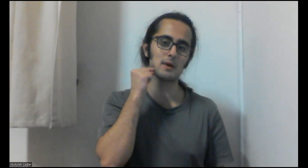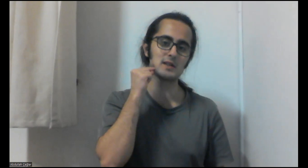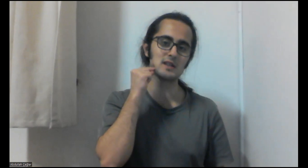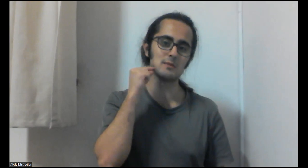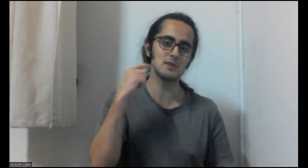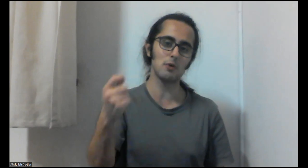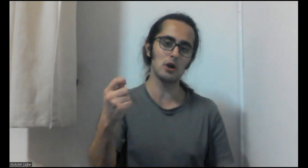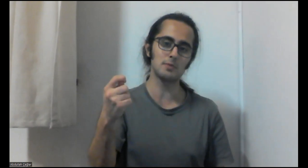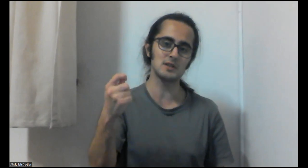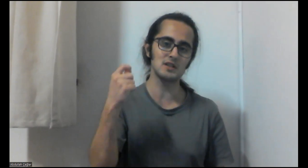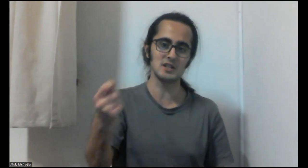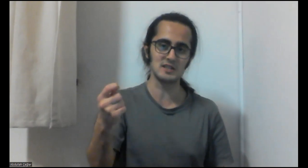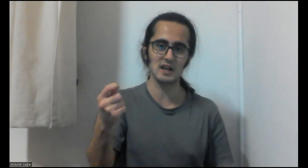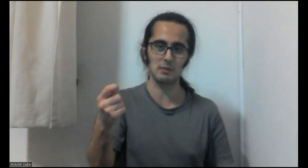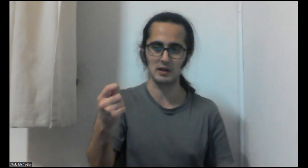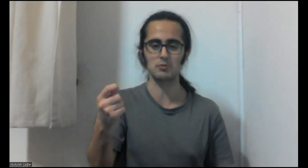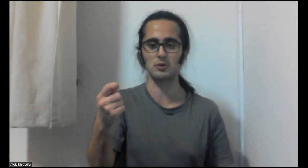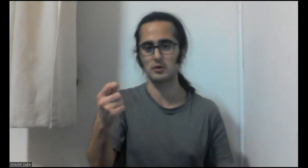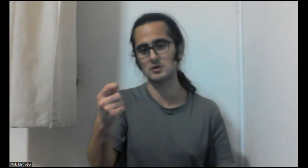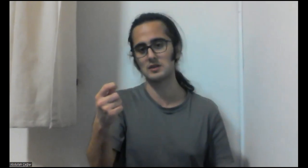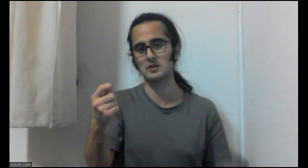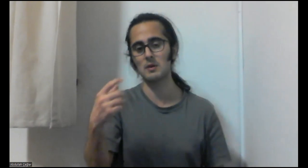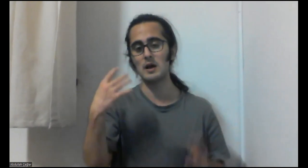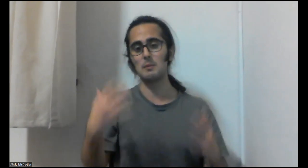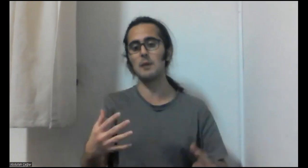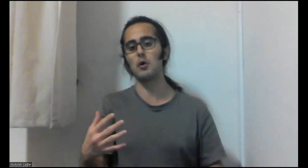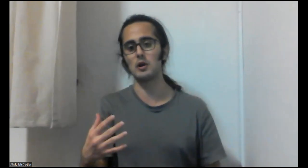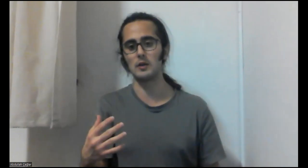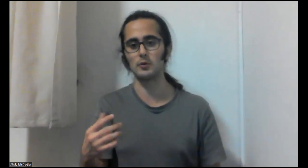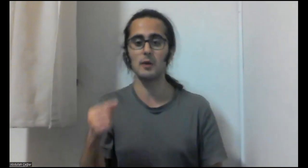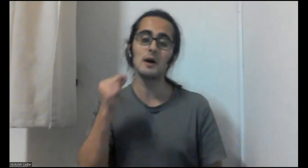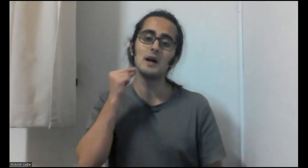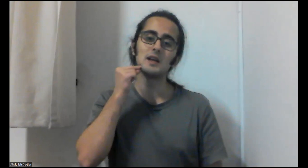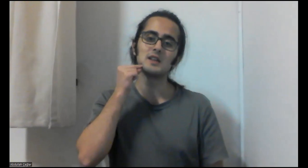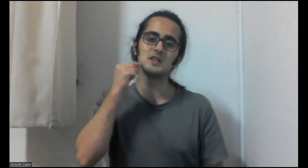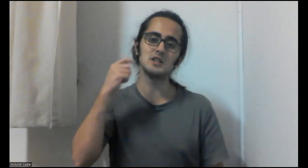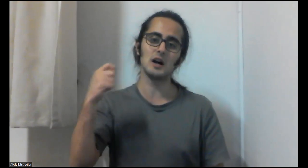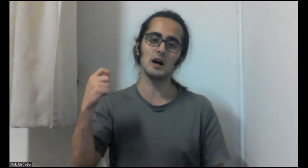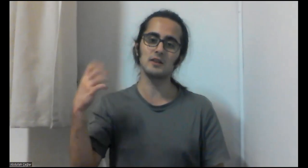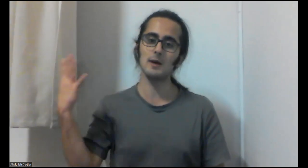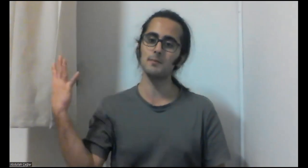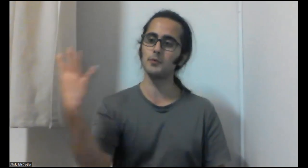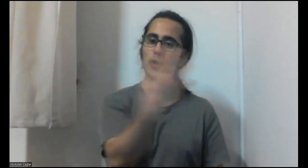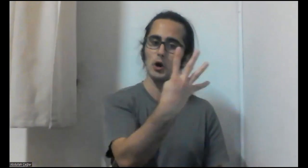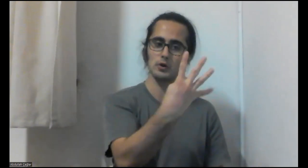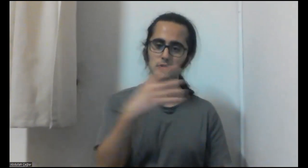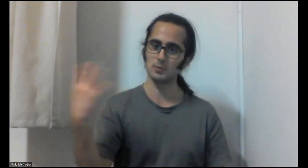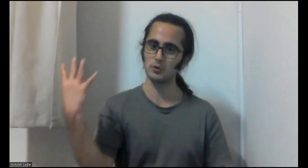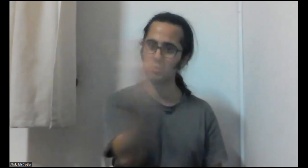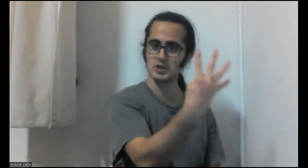bahsettiğimizi böyle yapınca da cinsiyet belirtmiş oluyor sanırım. Ben böyle almıyorum. Kişi, adam, dört, şöyle bir dört